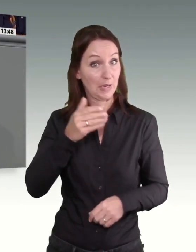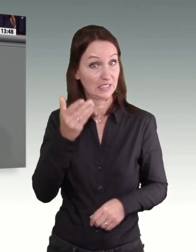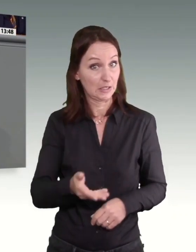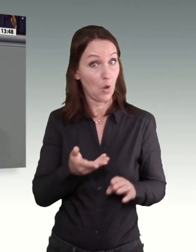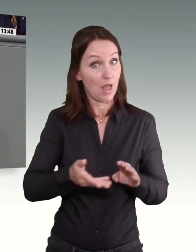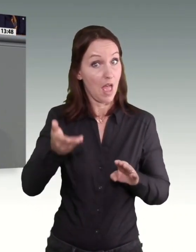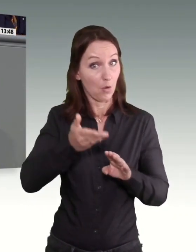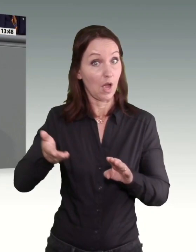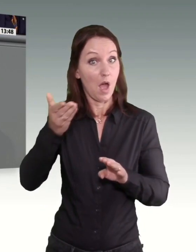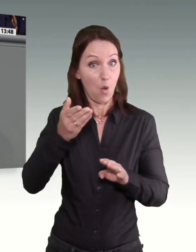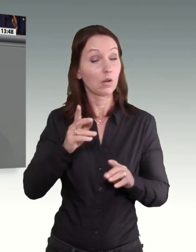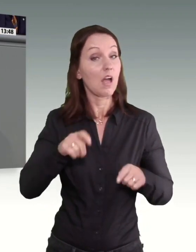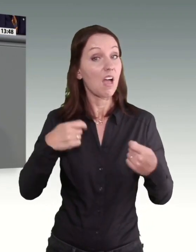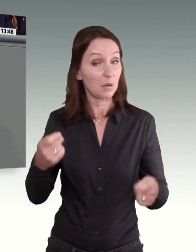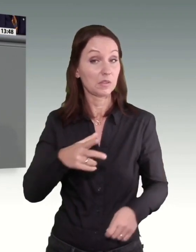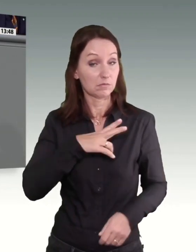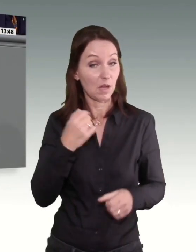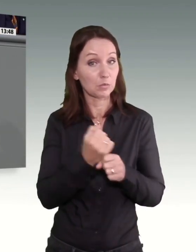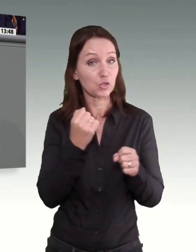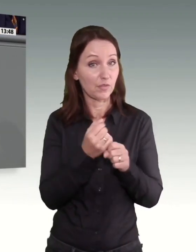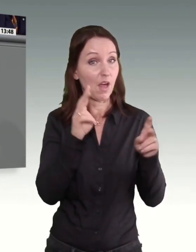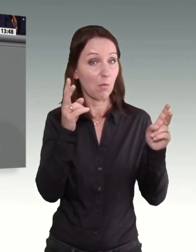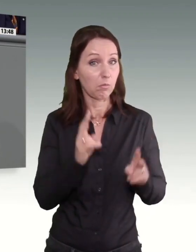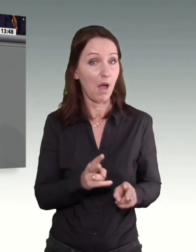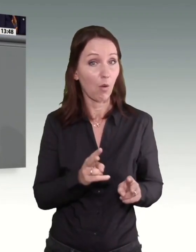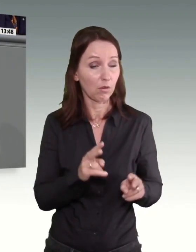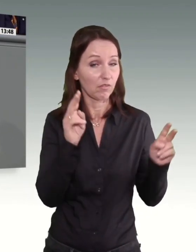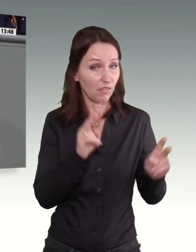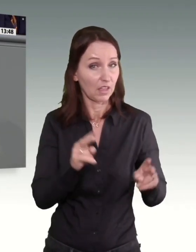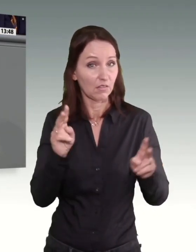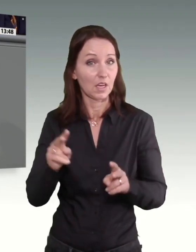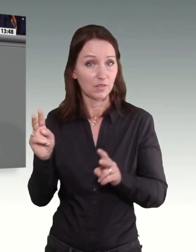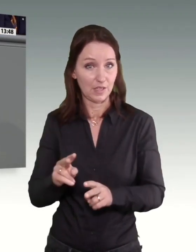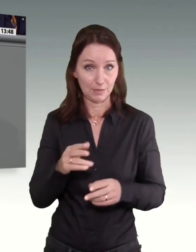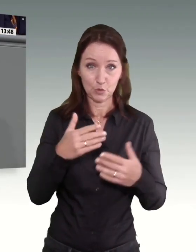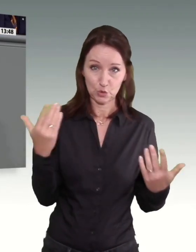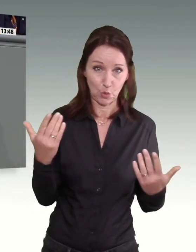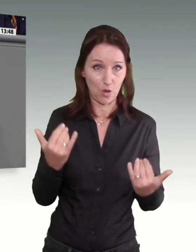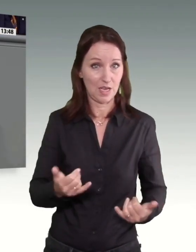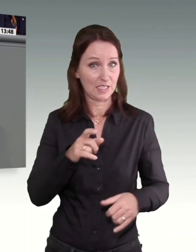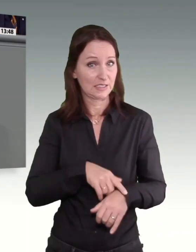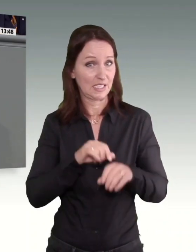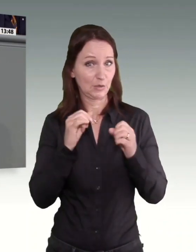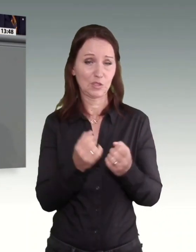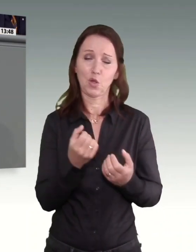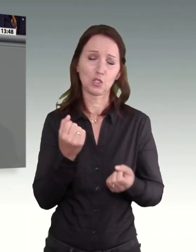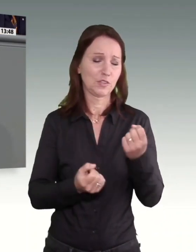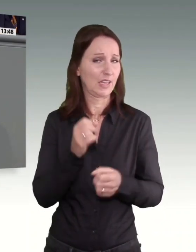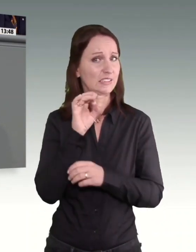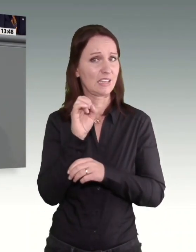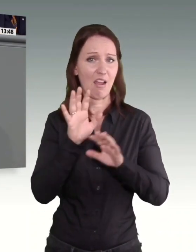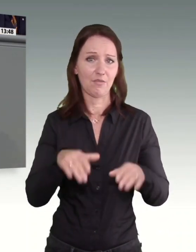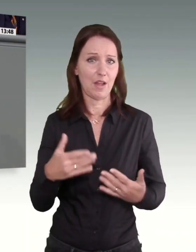Beschäftigungsabbau geführt hat. Liebe Kolleginnen und Kollegen, das ist das völlig falsche Signal in der jetzigen Situation, in wir